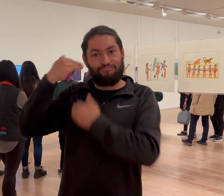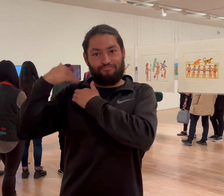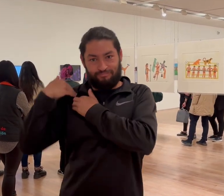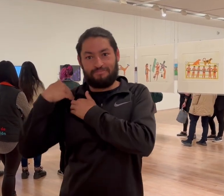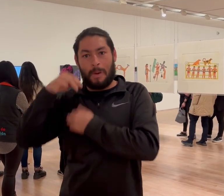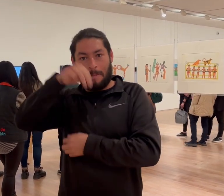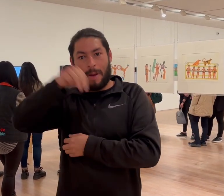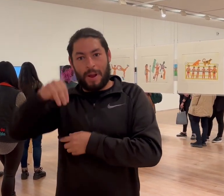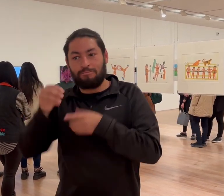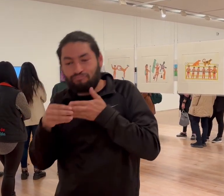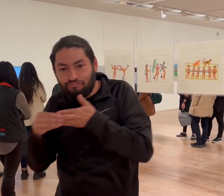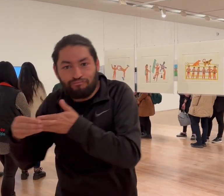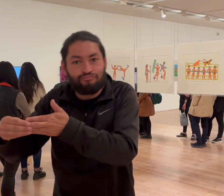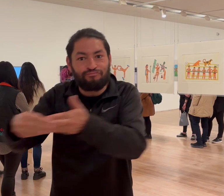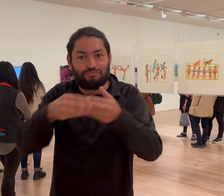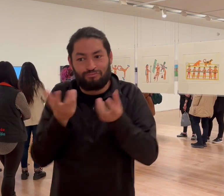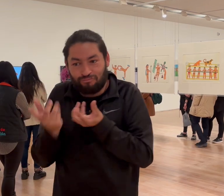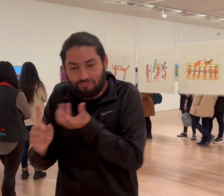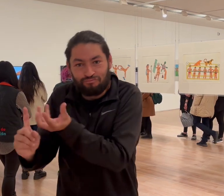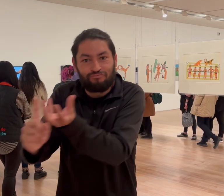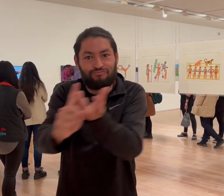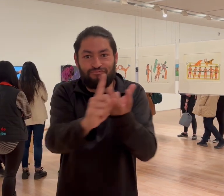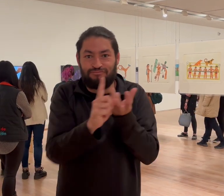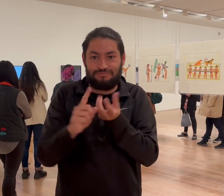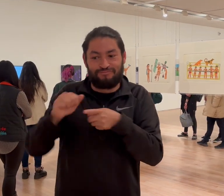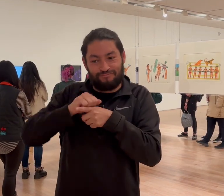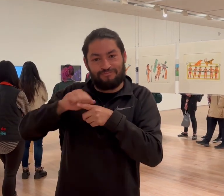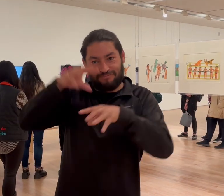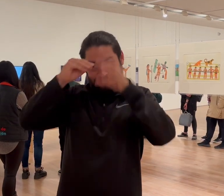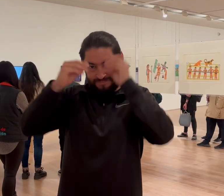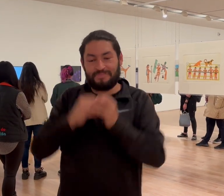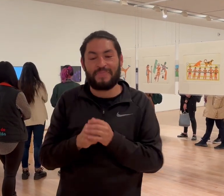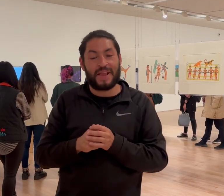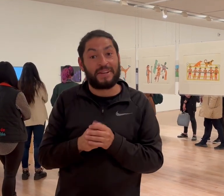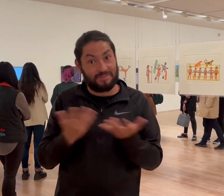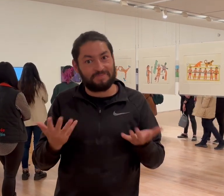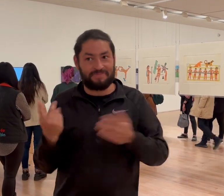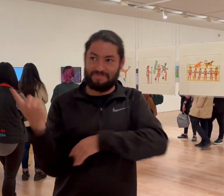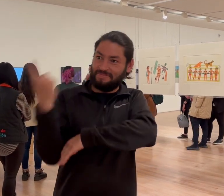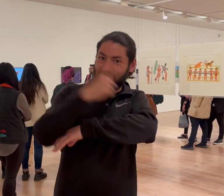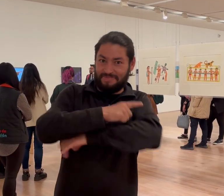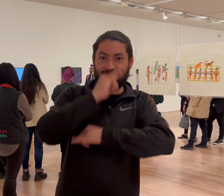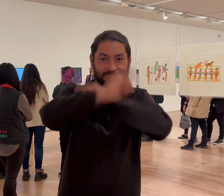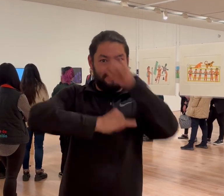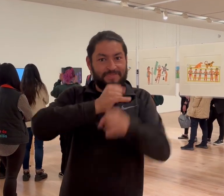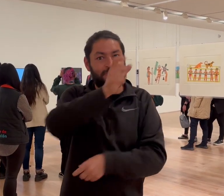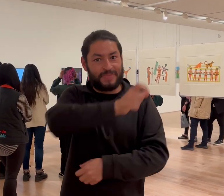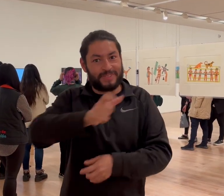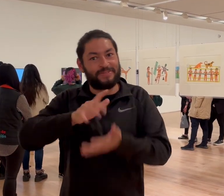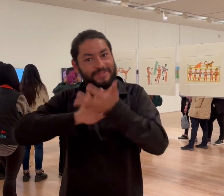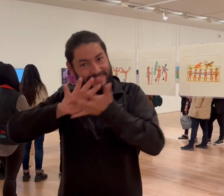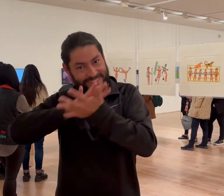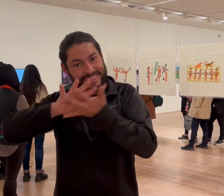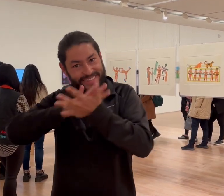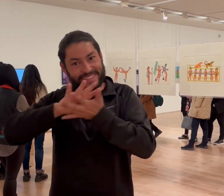Mamú para que los estudiantes aprovechen y practiquen la lengua de señas en la celebración del Día Internacional de la Lengua de Señas